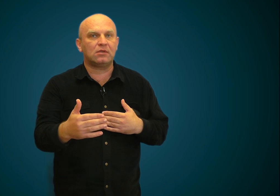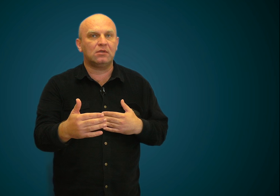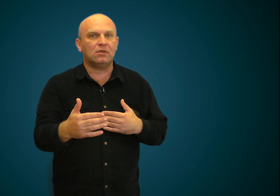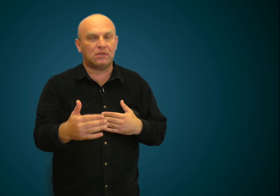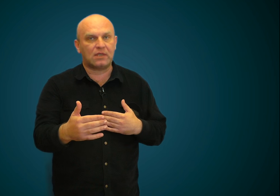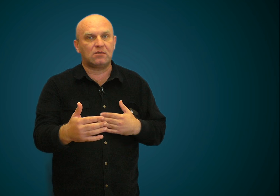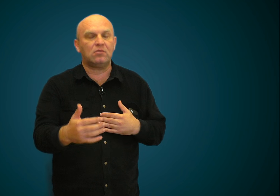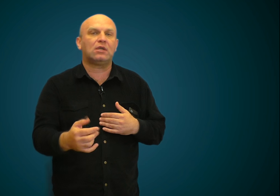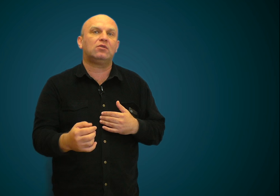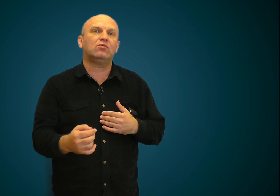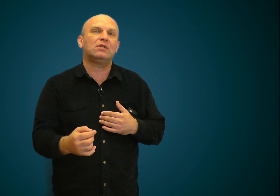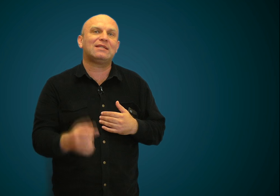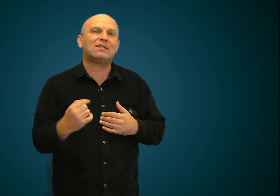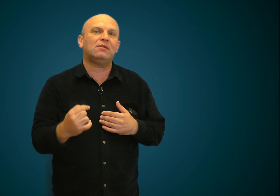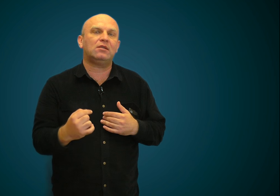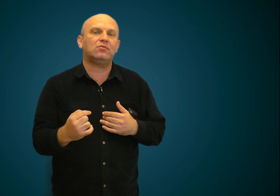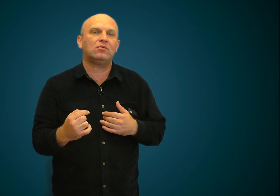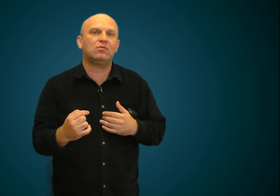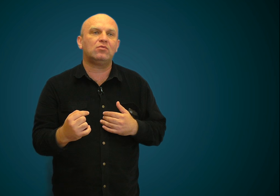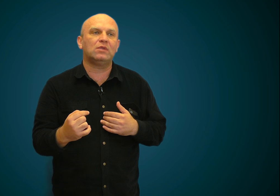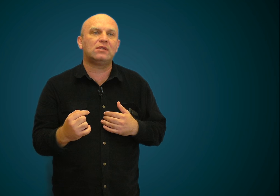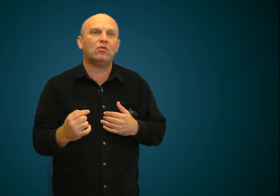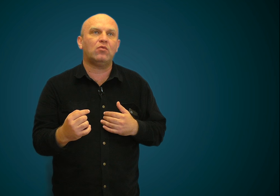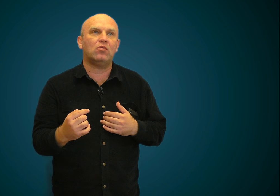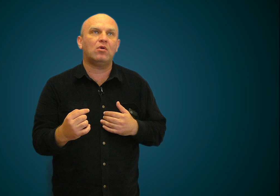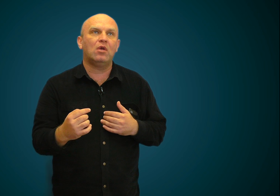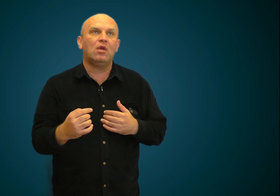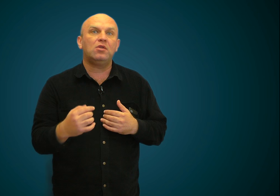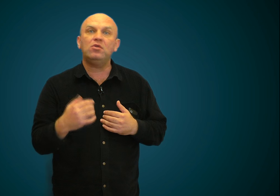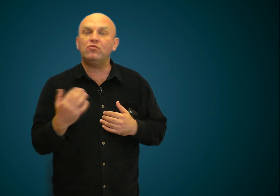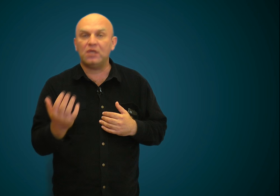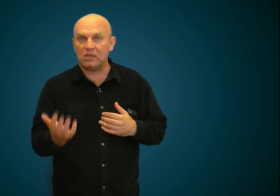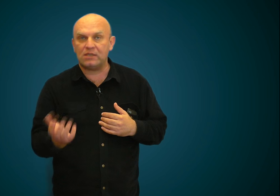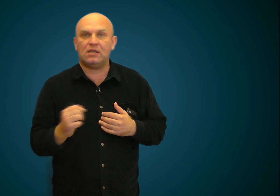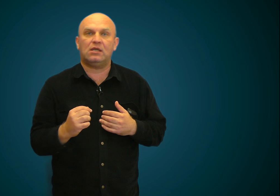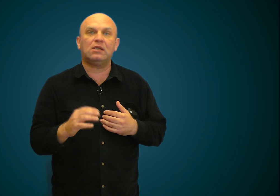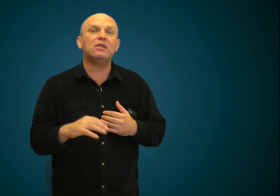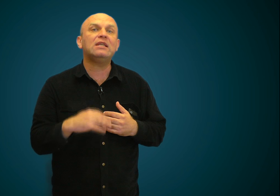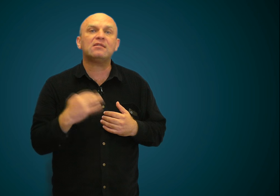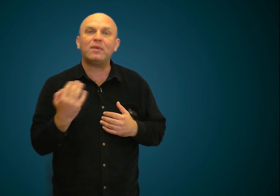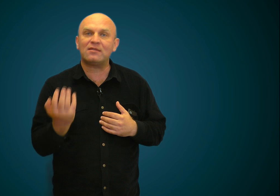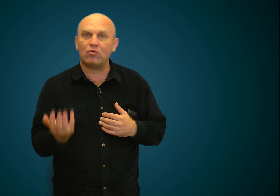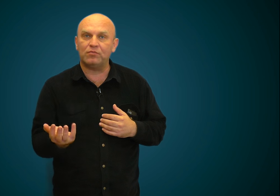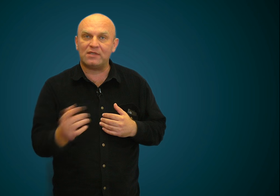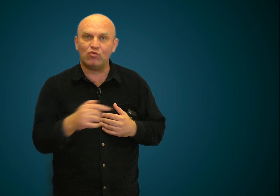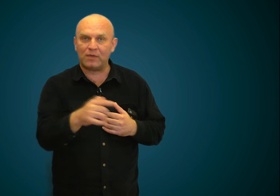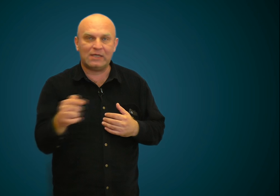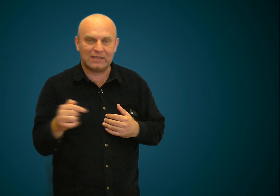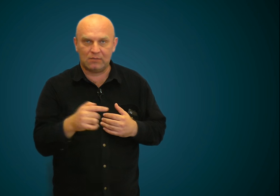дистанцию, который заставляет аудиторию думать о неуверенности ораторов, о неспособности управлять этим